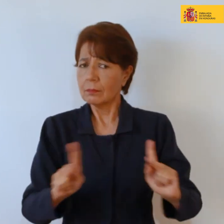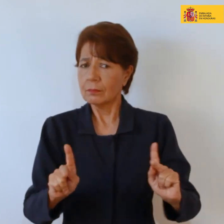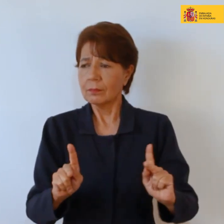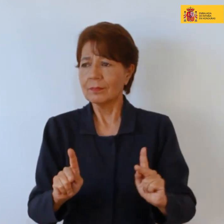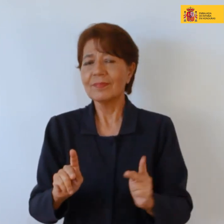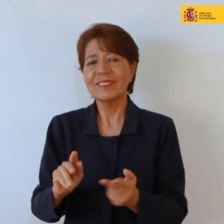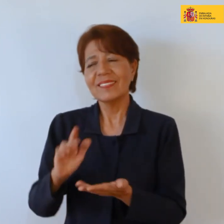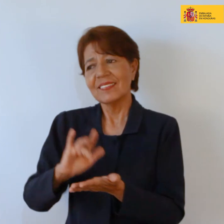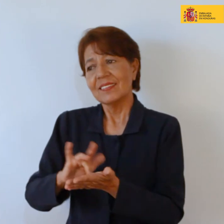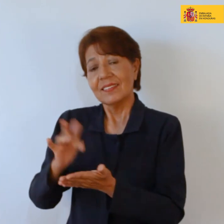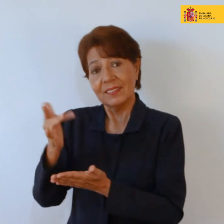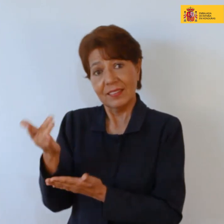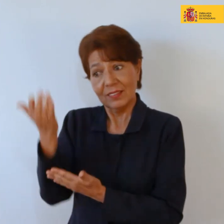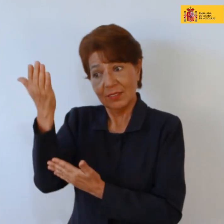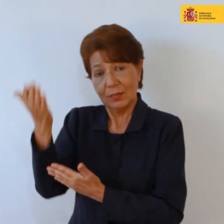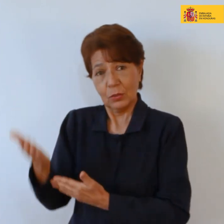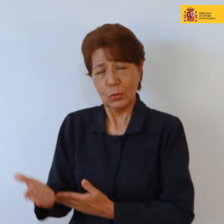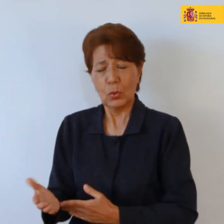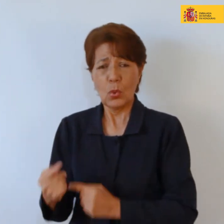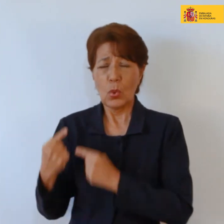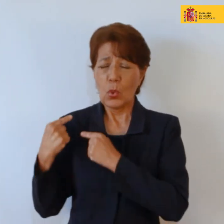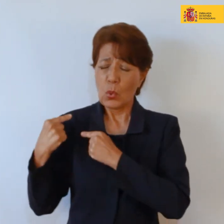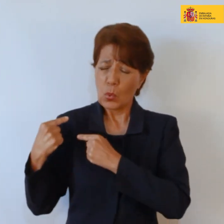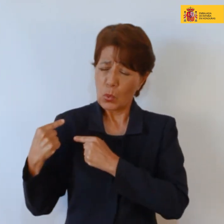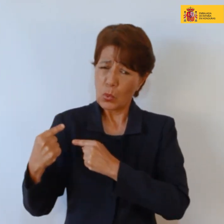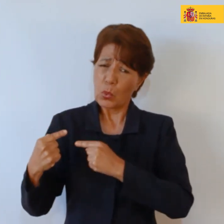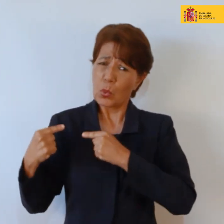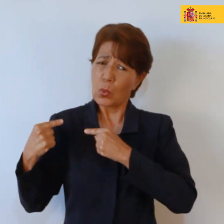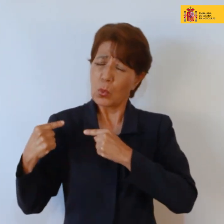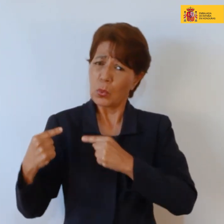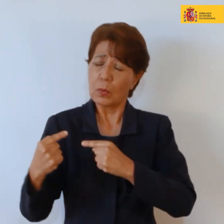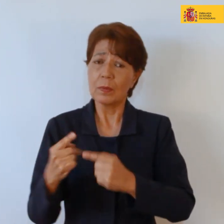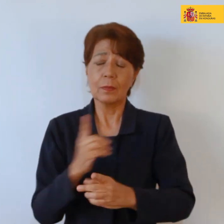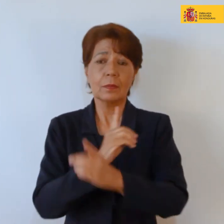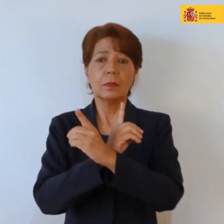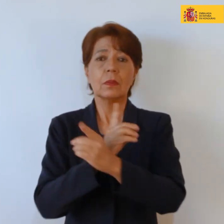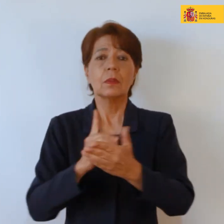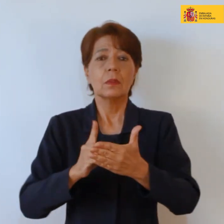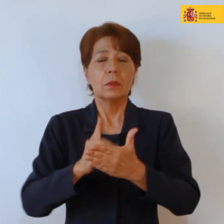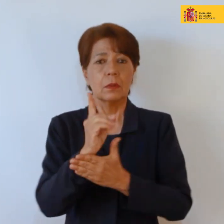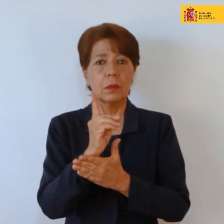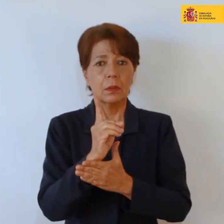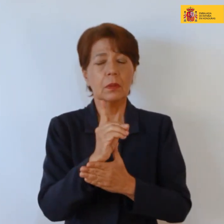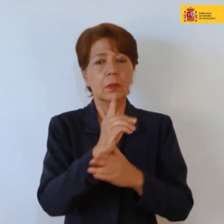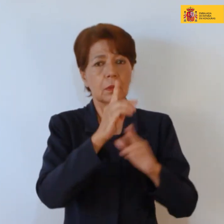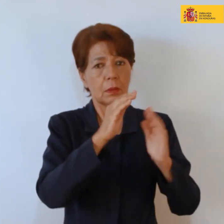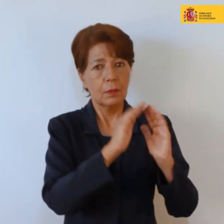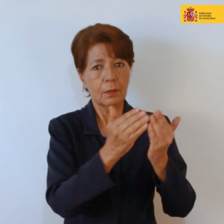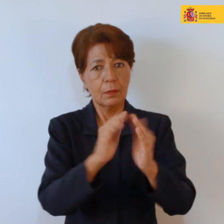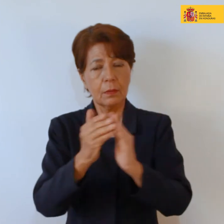su constante y larga lucha ecologista por los derechos de los pueblos autóctonos de Honduras.